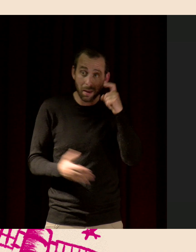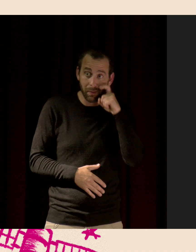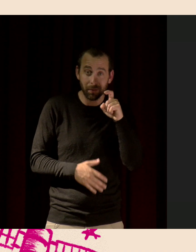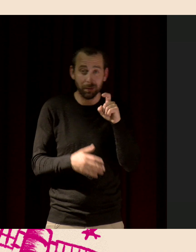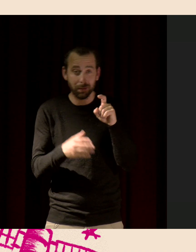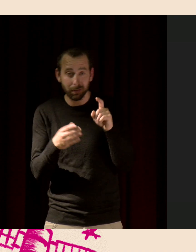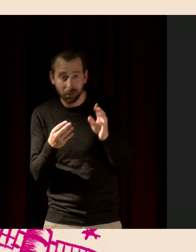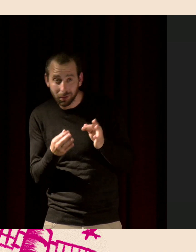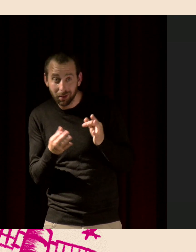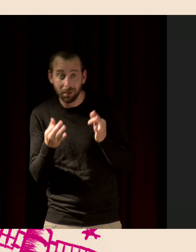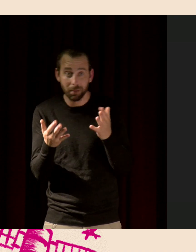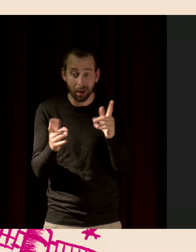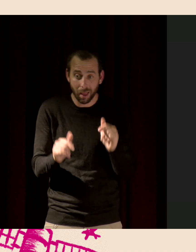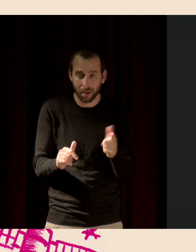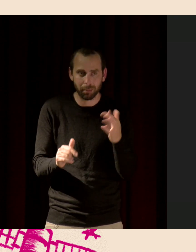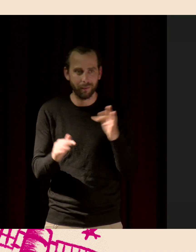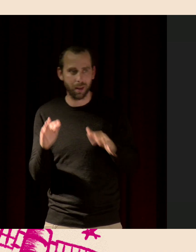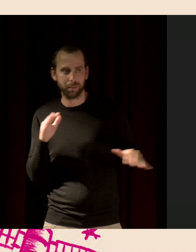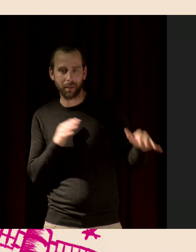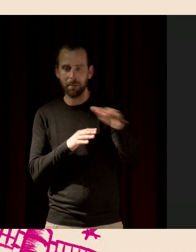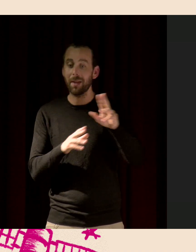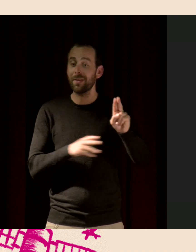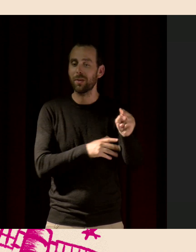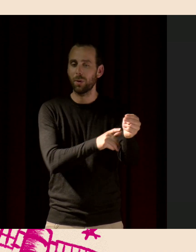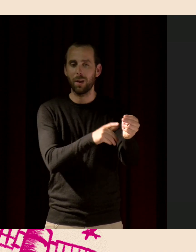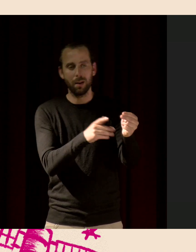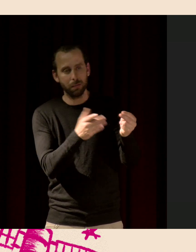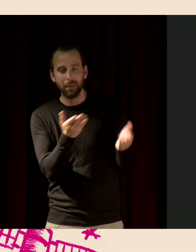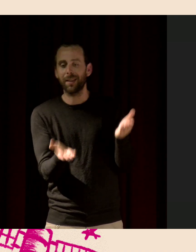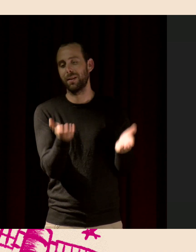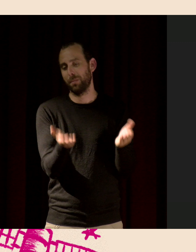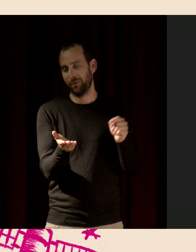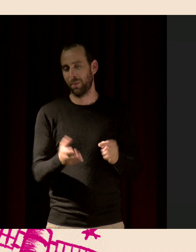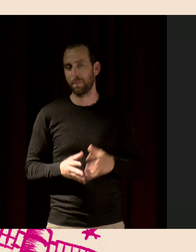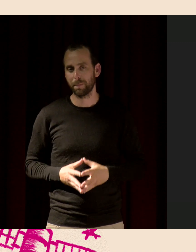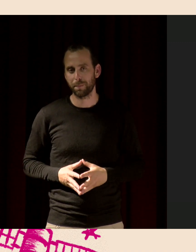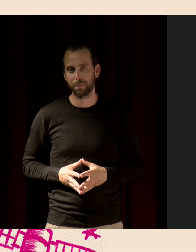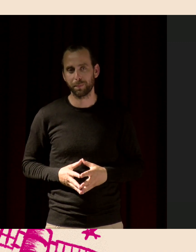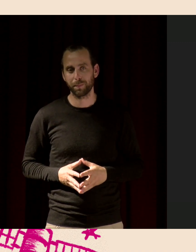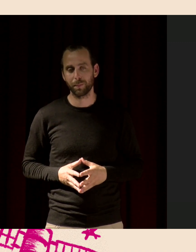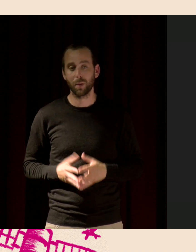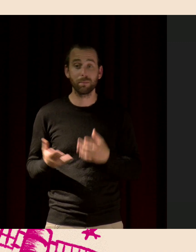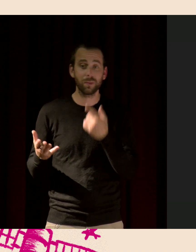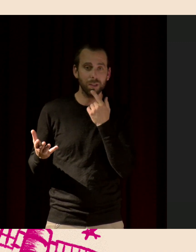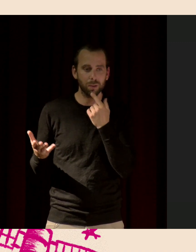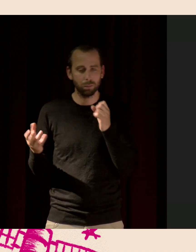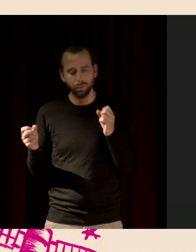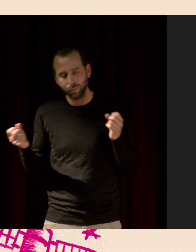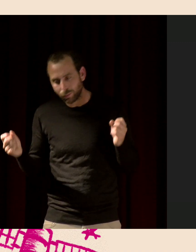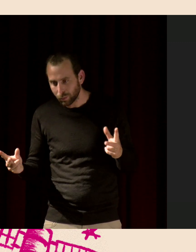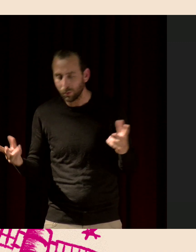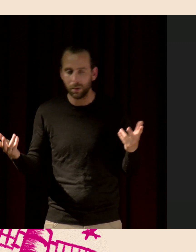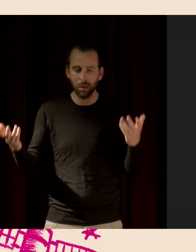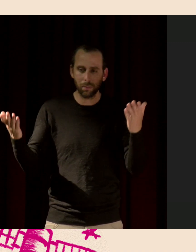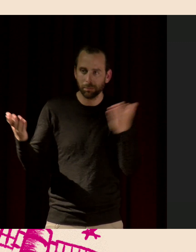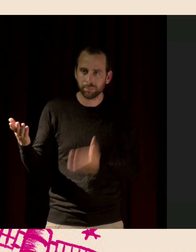équilibrée des espaces naturels. de se dire que, d'accord, nous sommes des